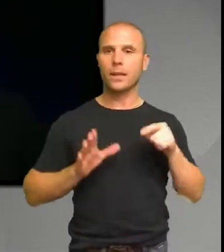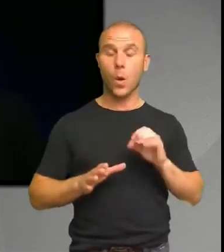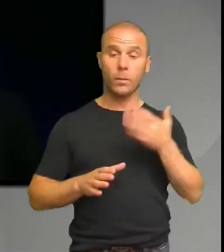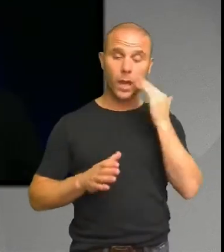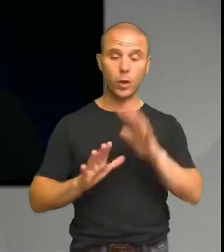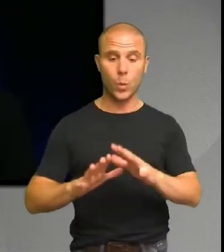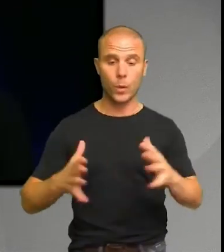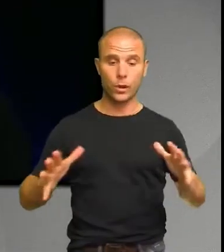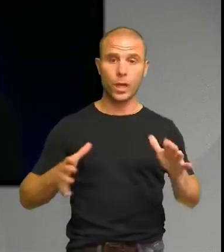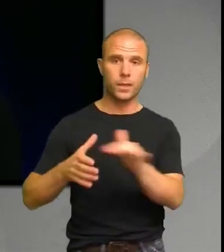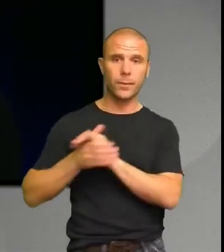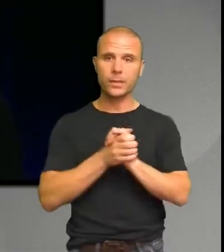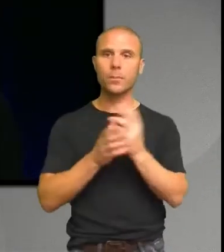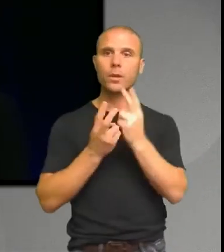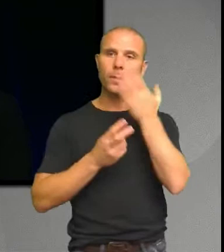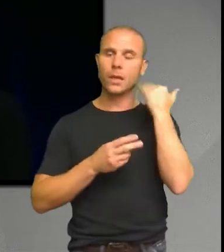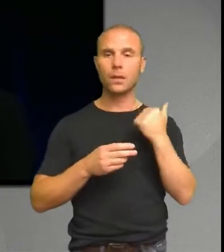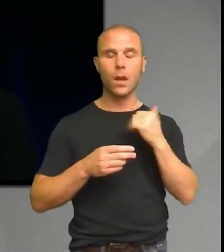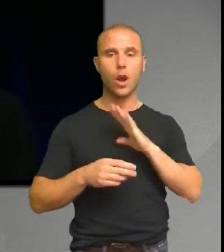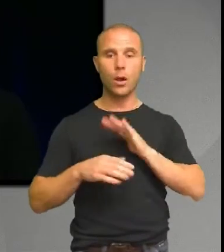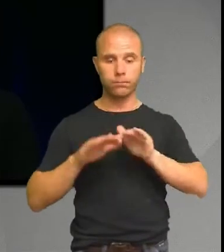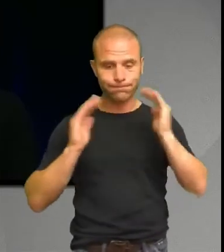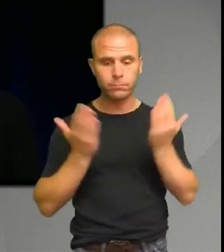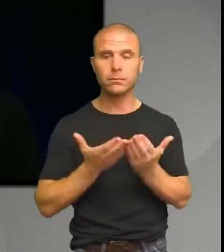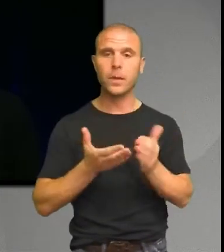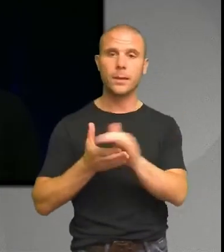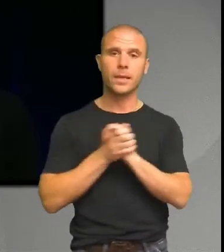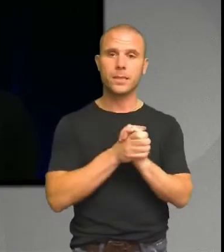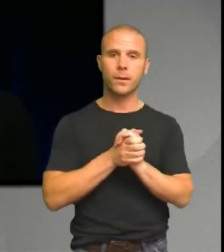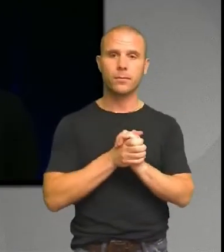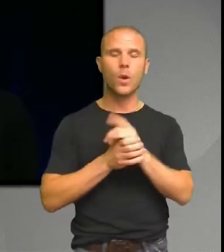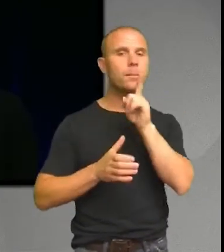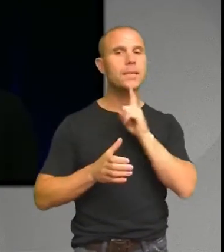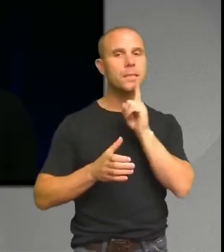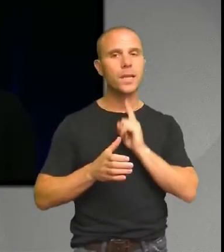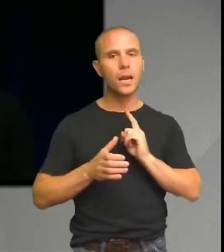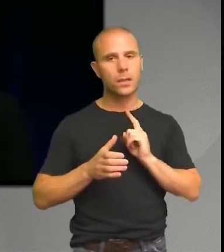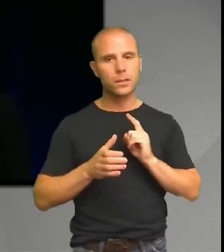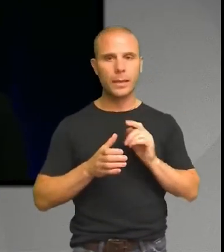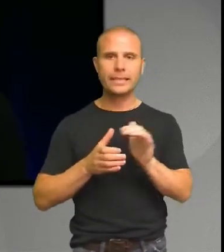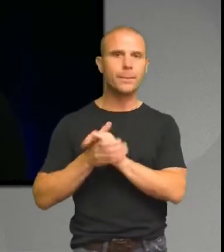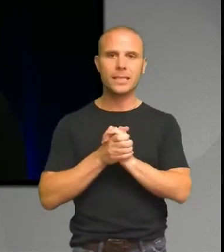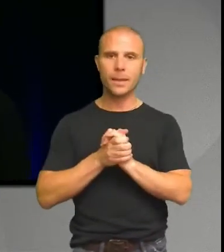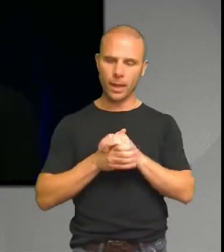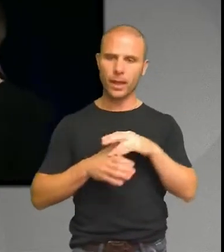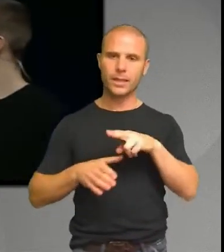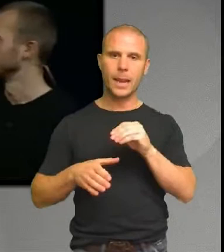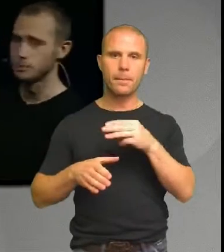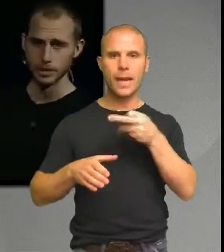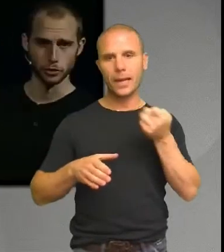kan vi inte fortsätta hela vägen då? Om den minsta gemensamma nämnaren är att vi är, vad vet jag, vi är människor.